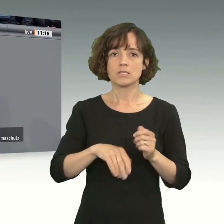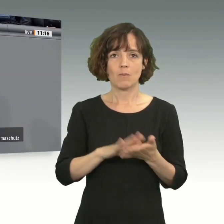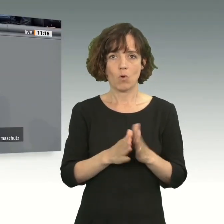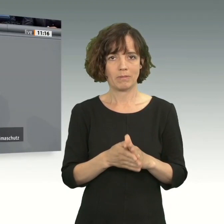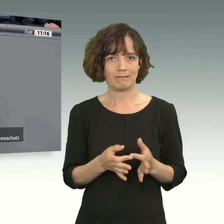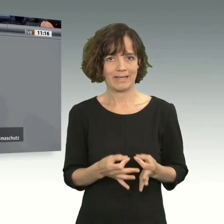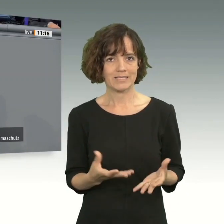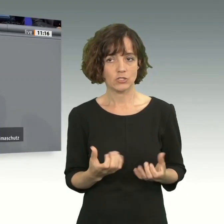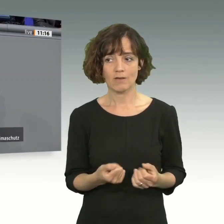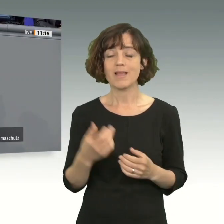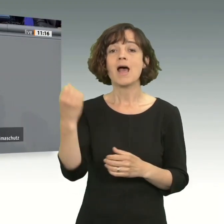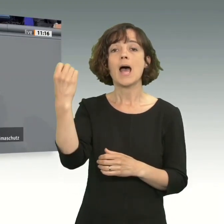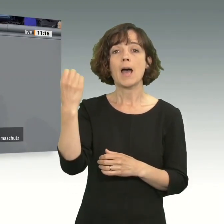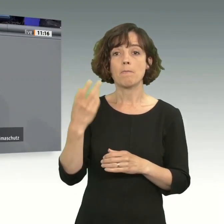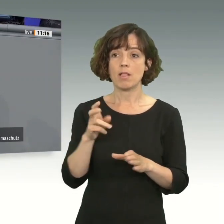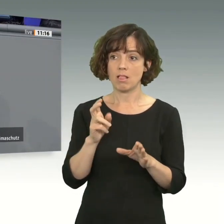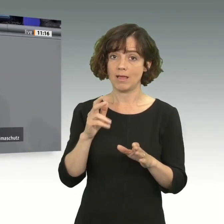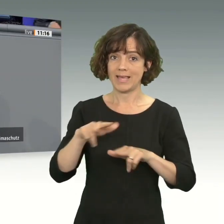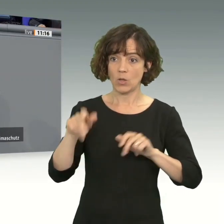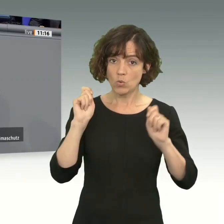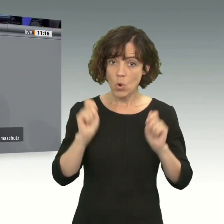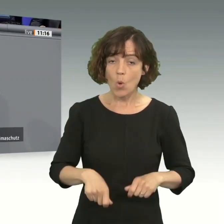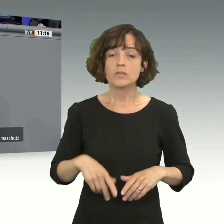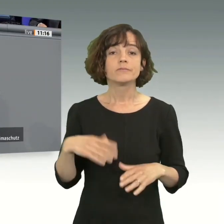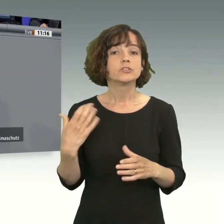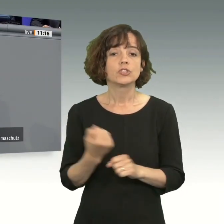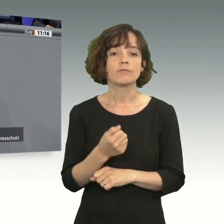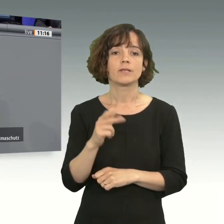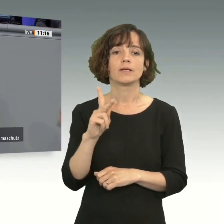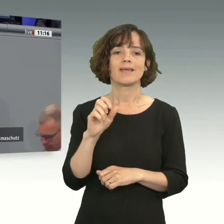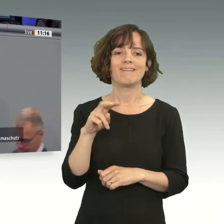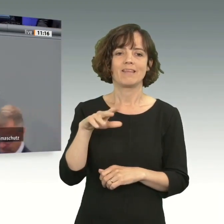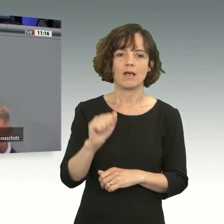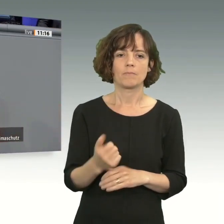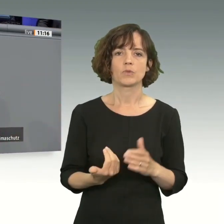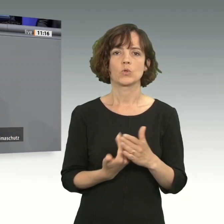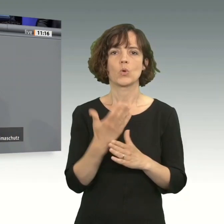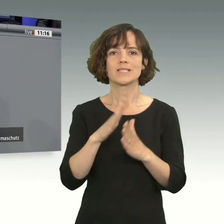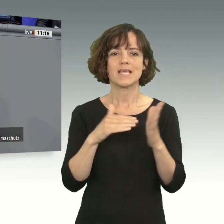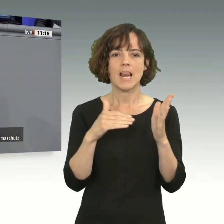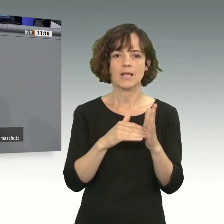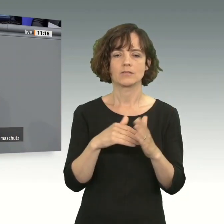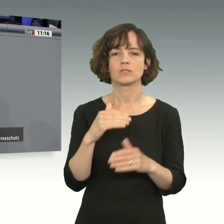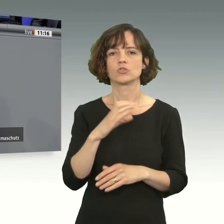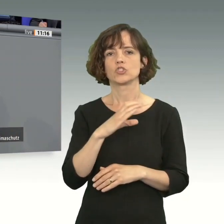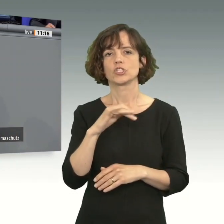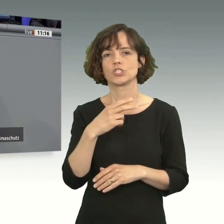Ampel, seit sie dran ist hinbekommen? Kenia, Neuseeland, Chile. Wir haben auch CETA hier im Haus